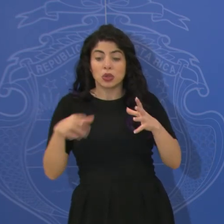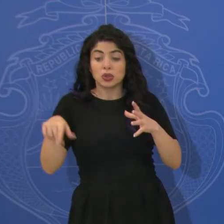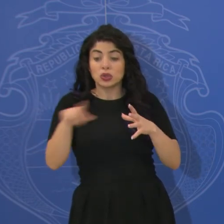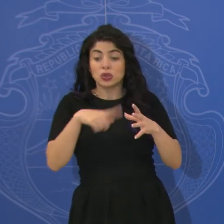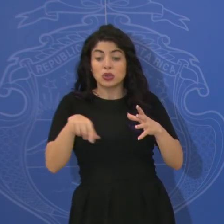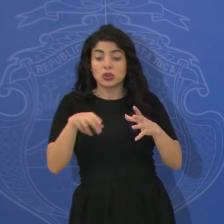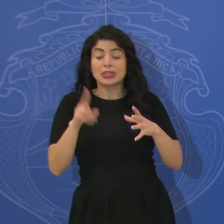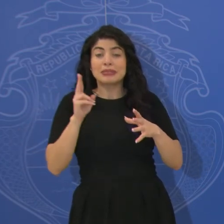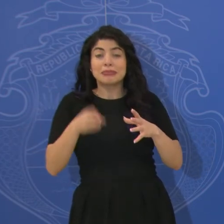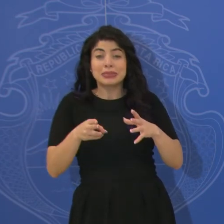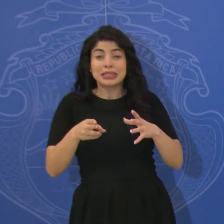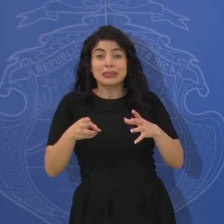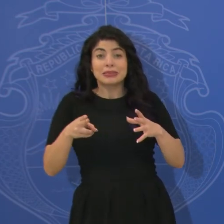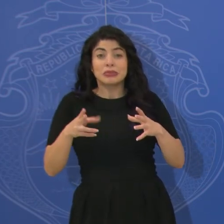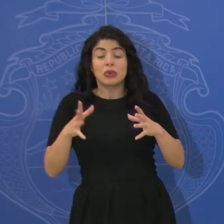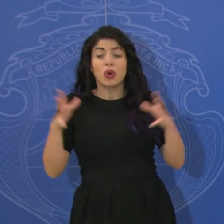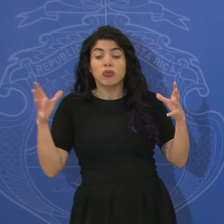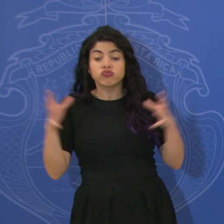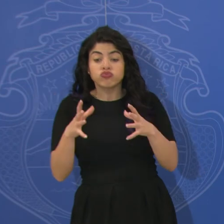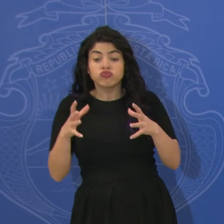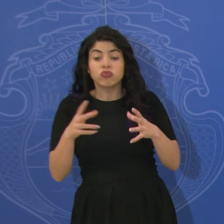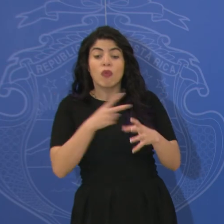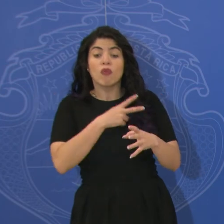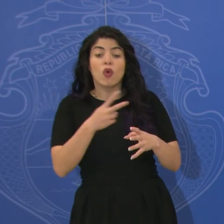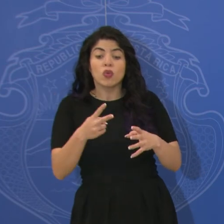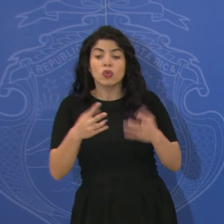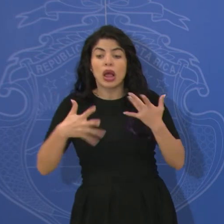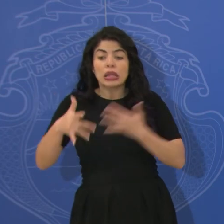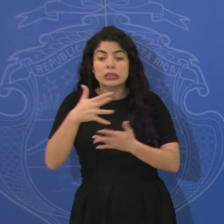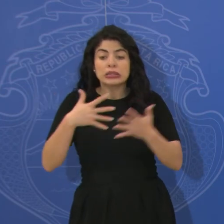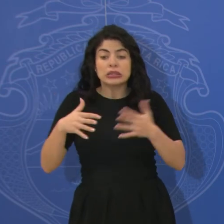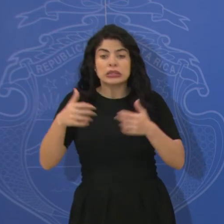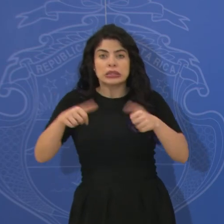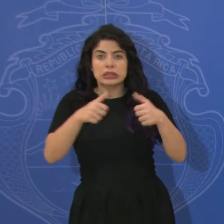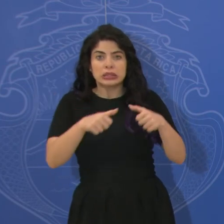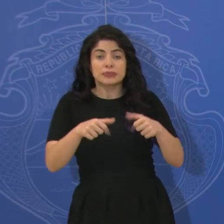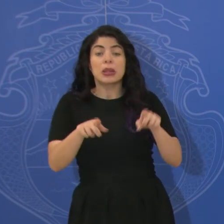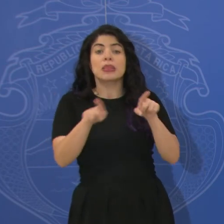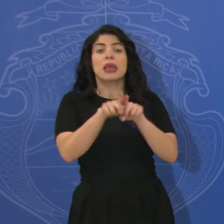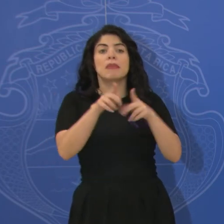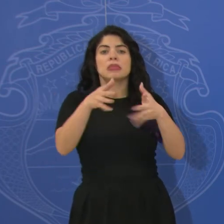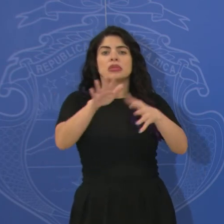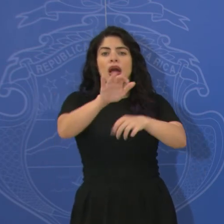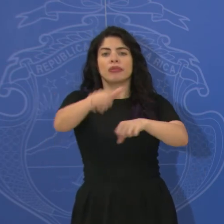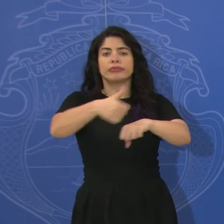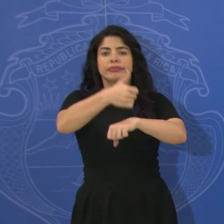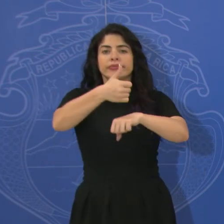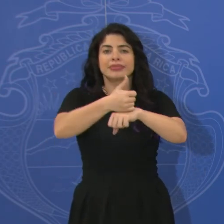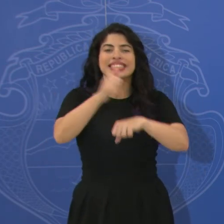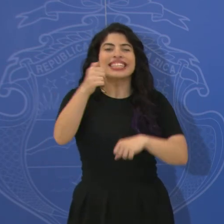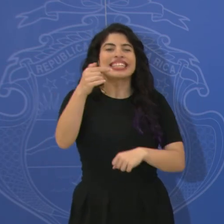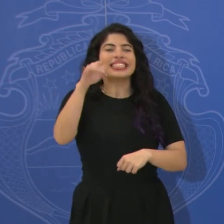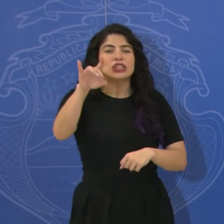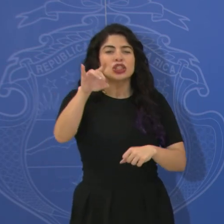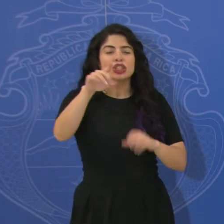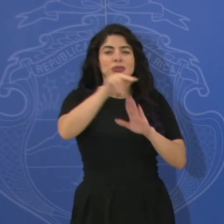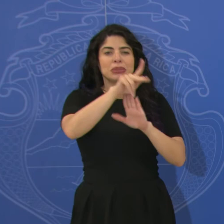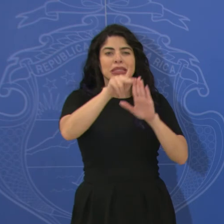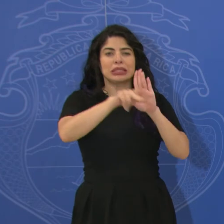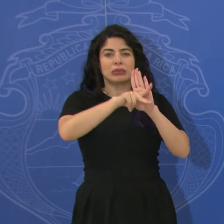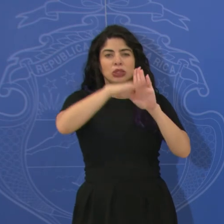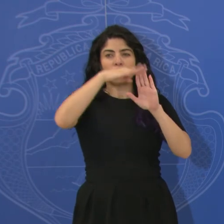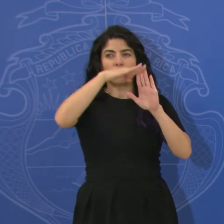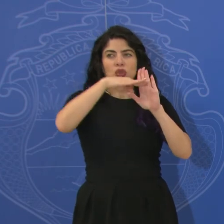ese mismo ejercicio de acercamiento de voluntades. También se definió una serie de 18 principios, y aquí